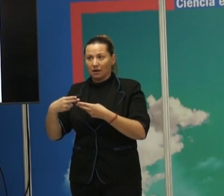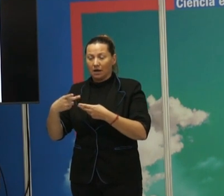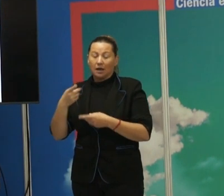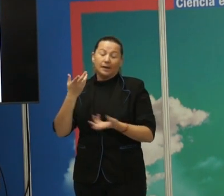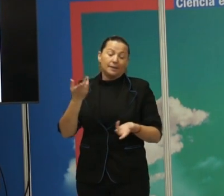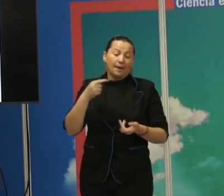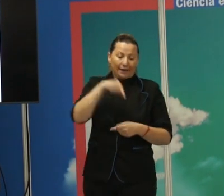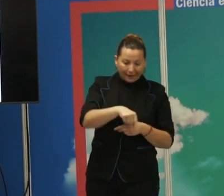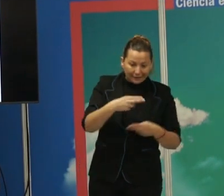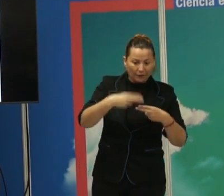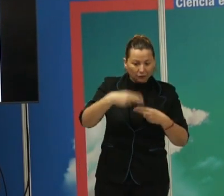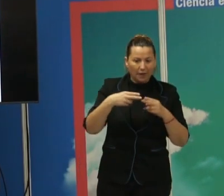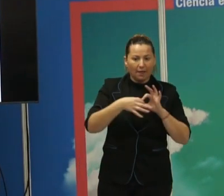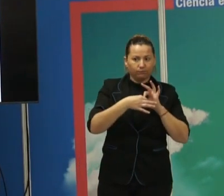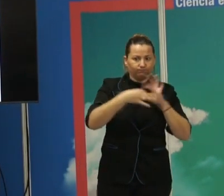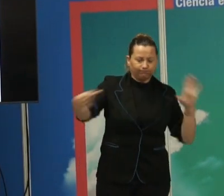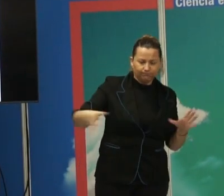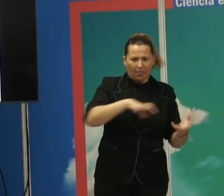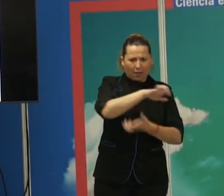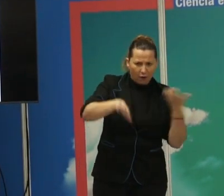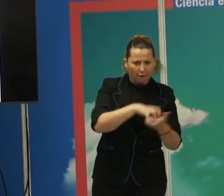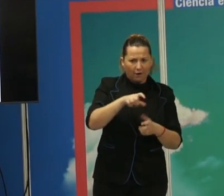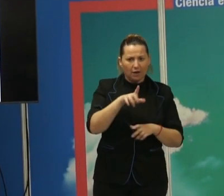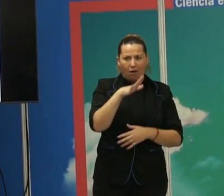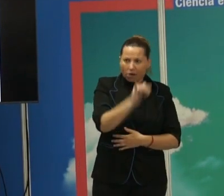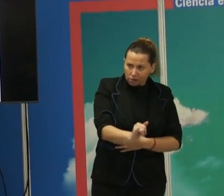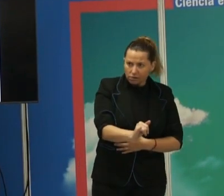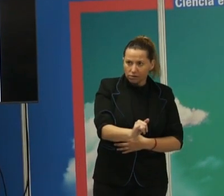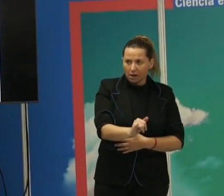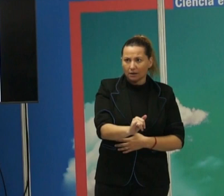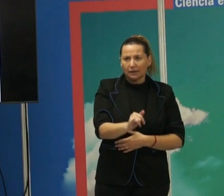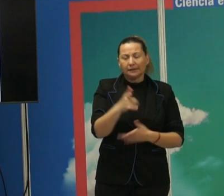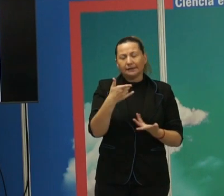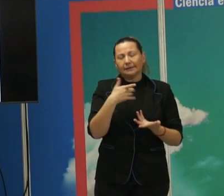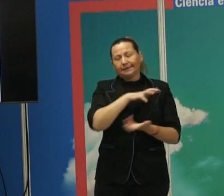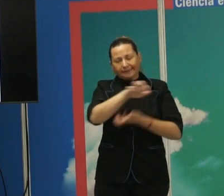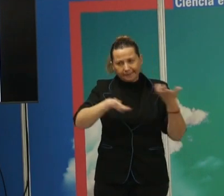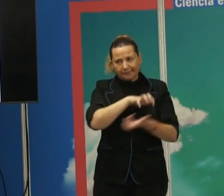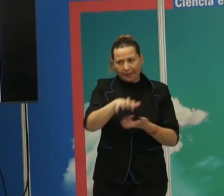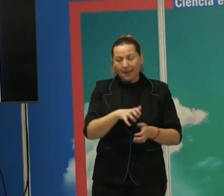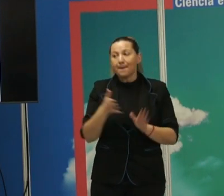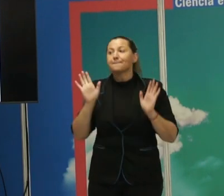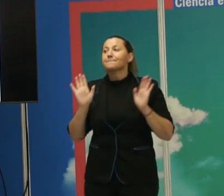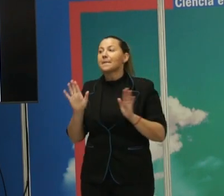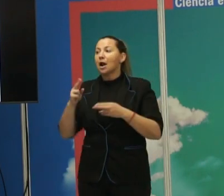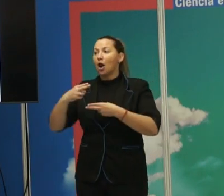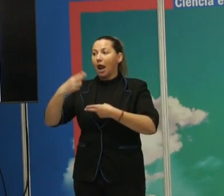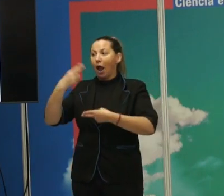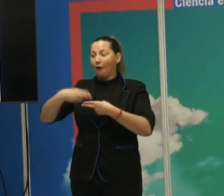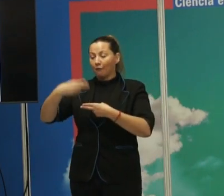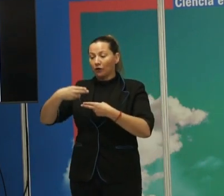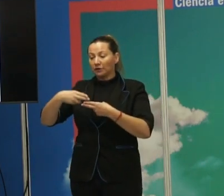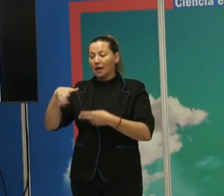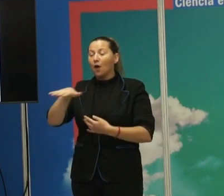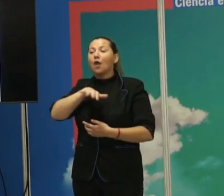estamos rodeados de ellas y vemos lo que ocurre de forma muy violenta a veces. Pero la frontera también es un sitio